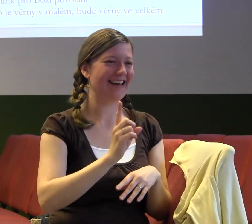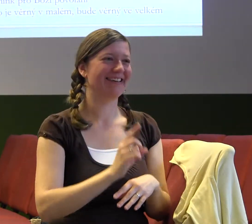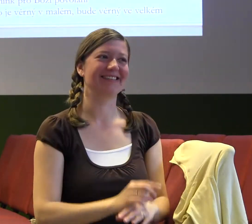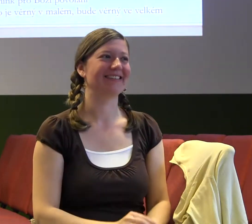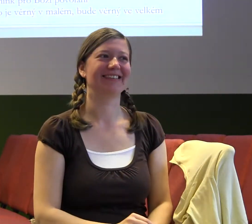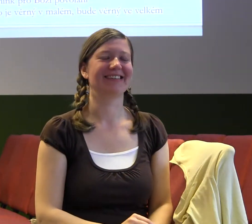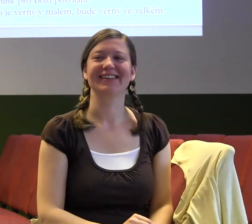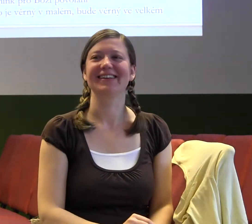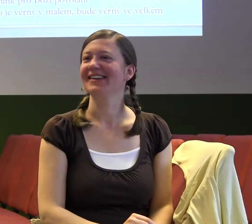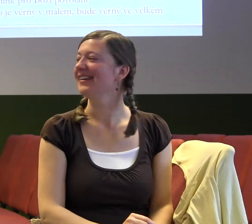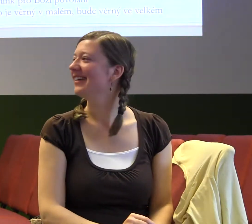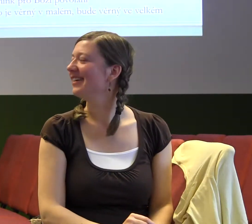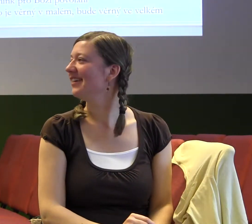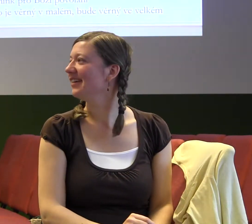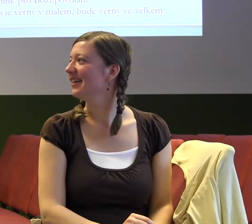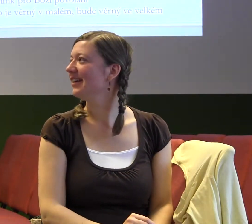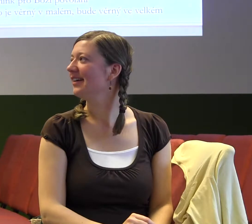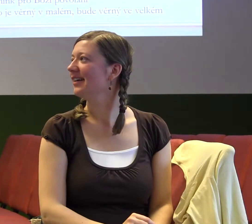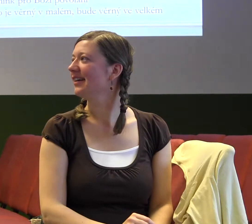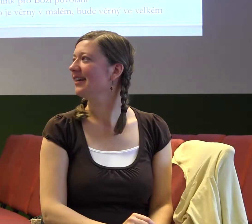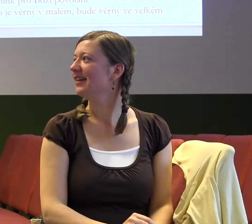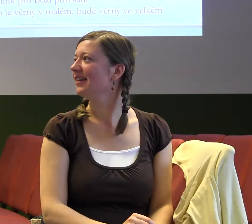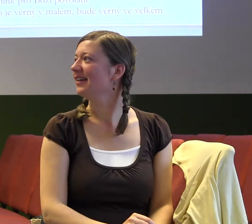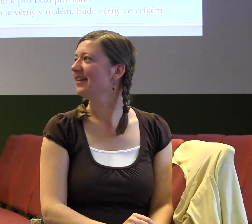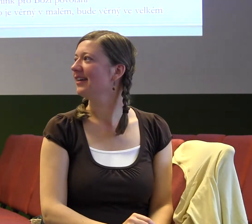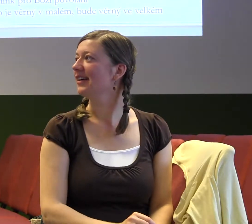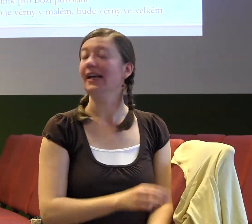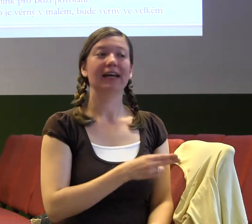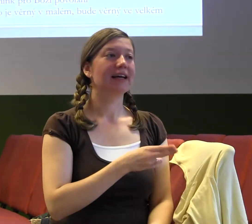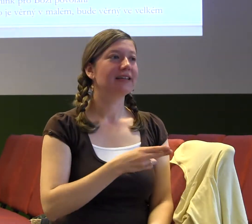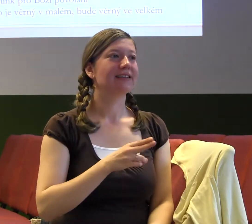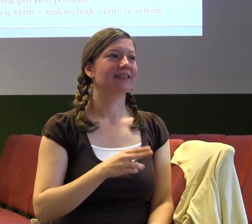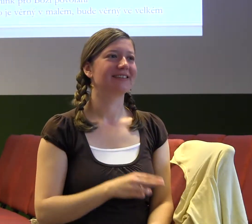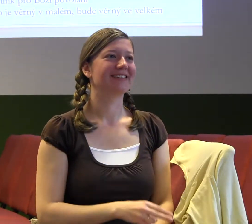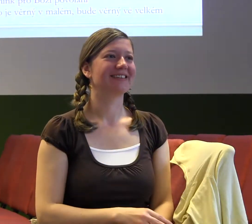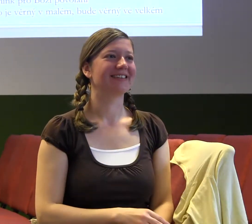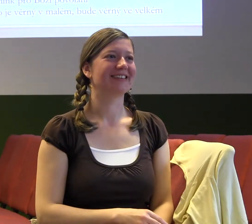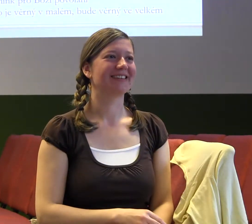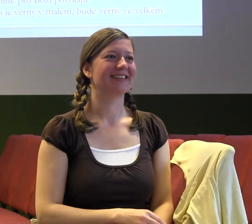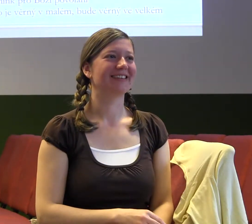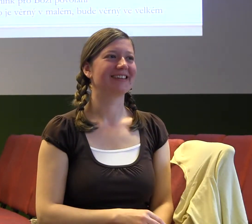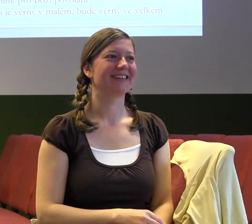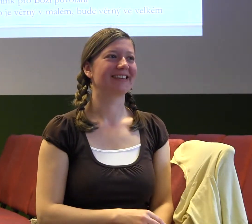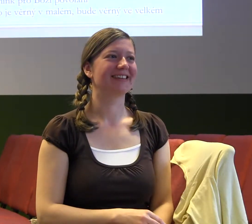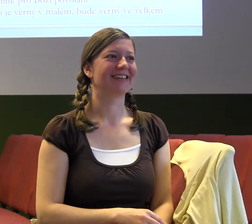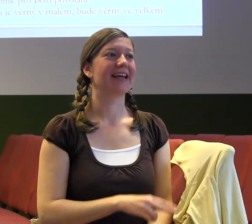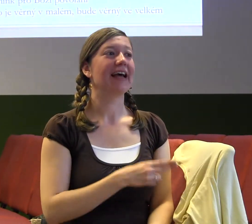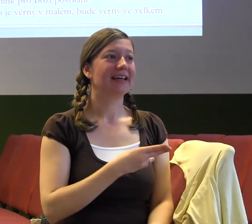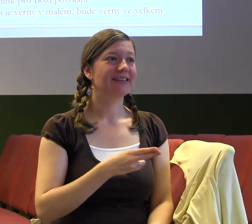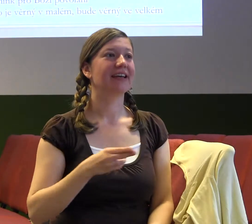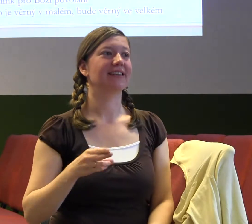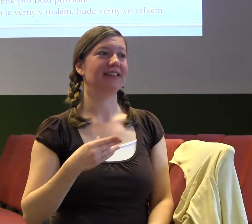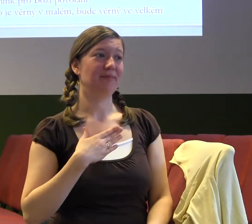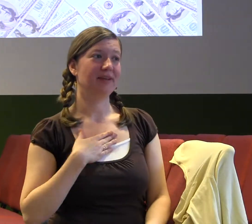A někdy nás možná určitě každého napadla taková myšlenka, jaké by to bylo skvělé vyhrát nějaké